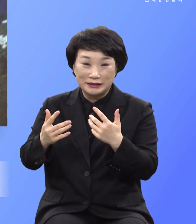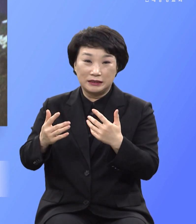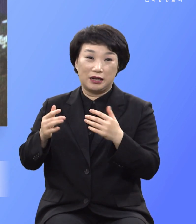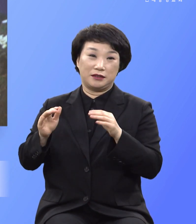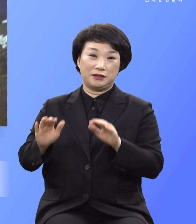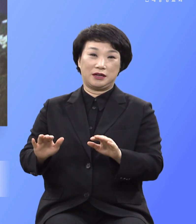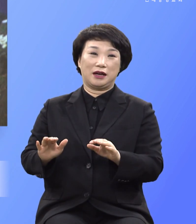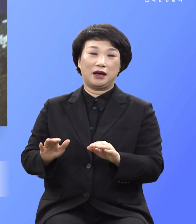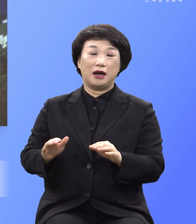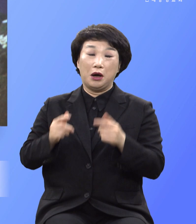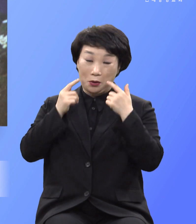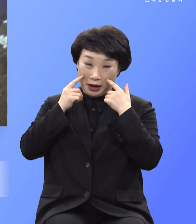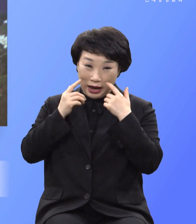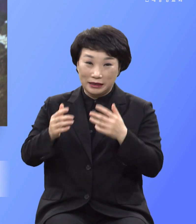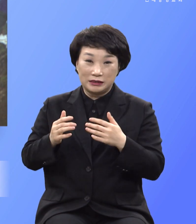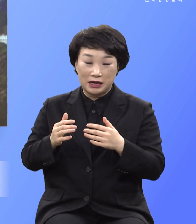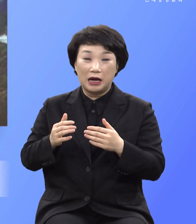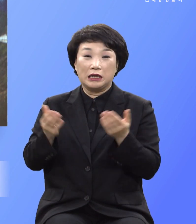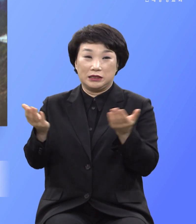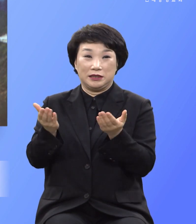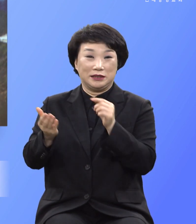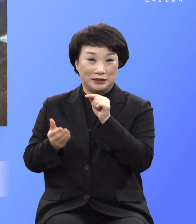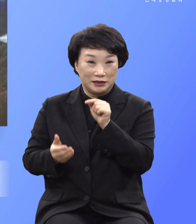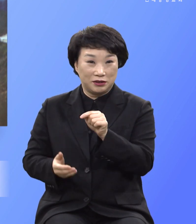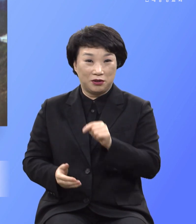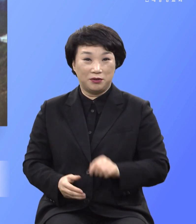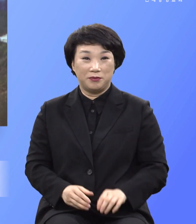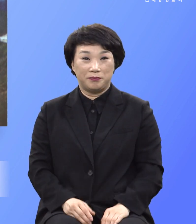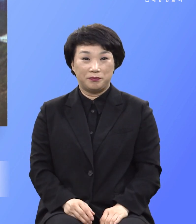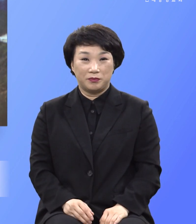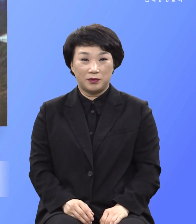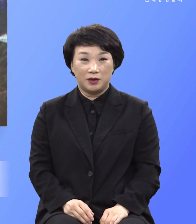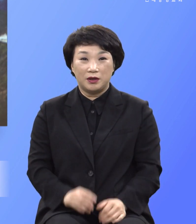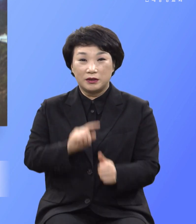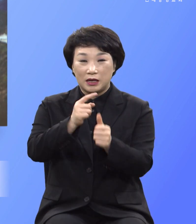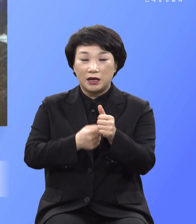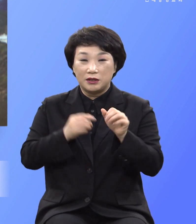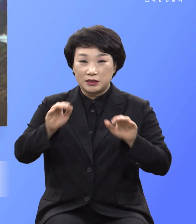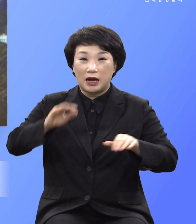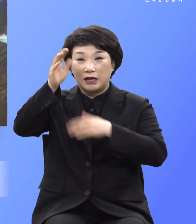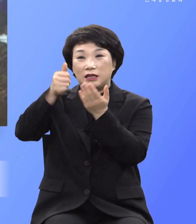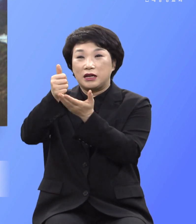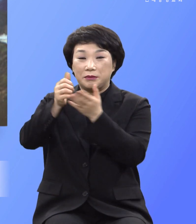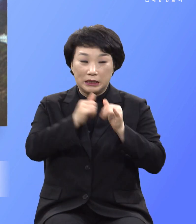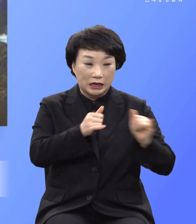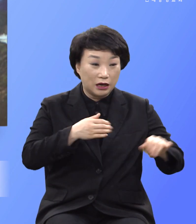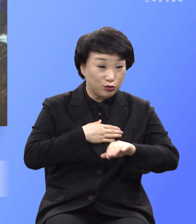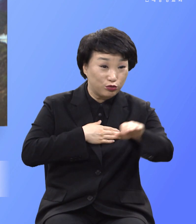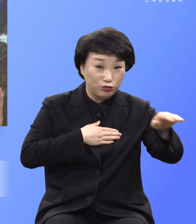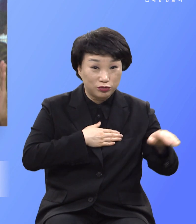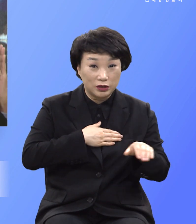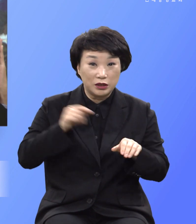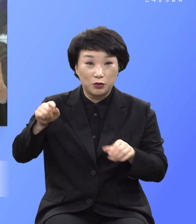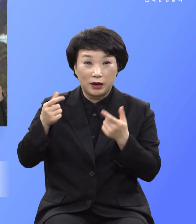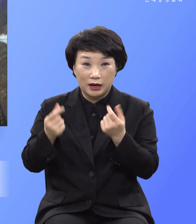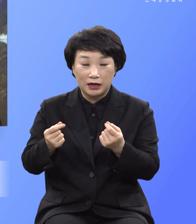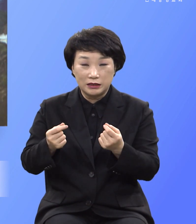확실한 사건이라는 것 그러므로 하나님은 인류를 이와 같이 처절한